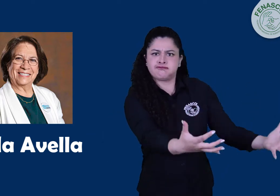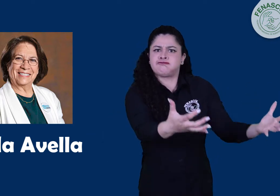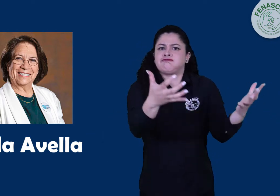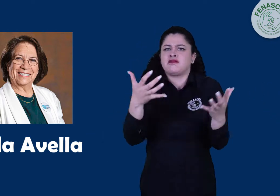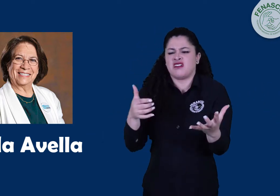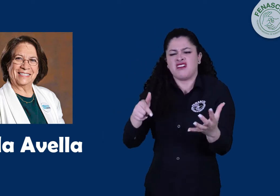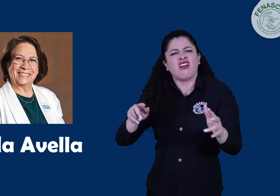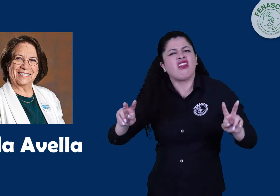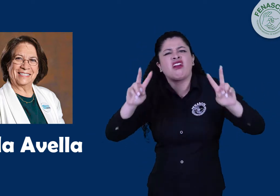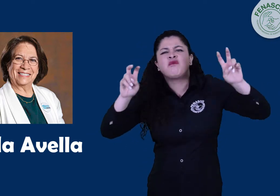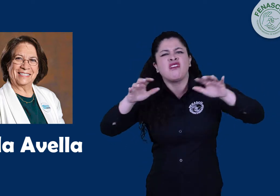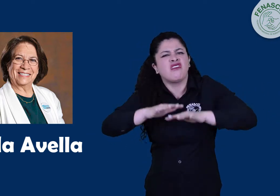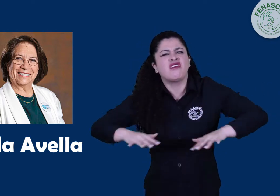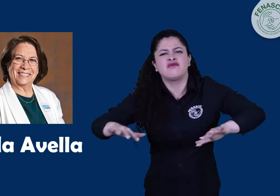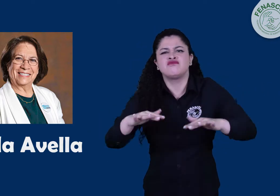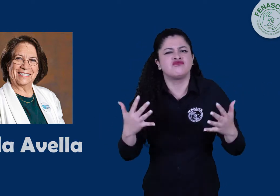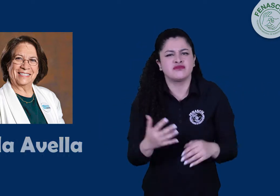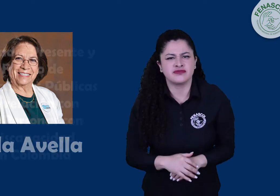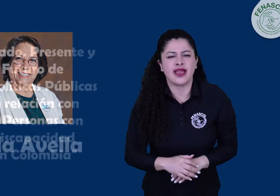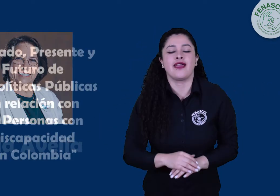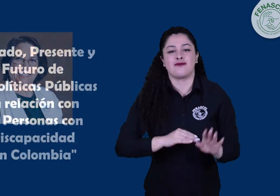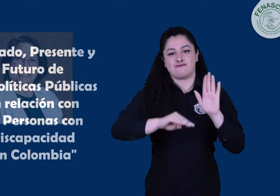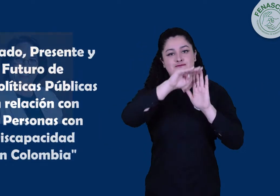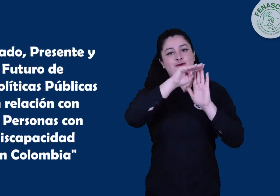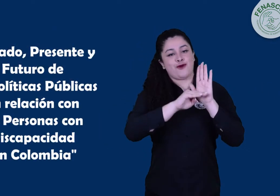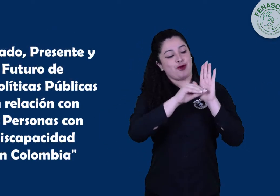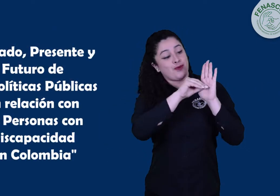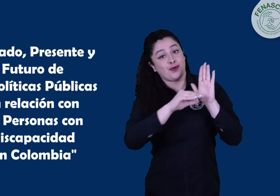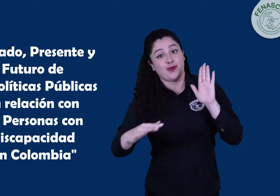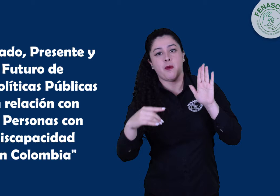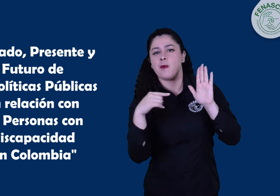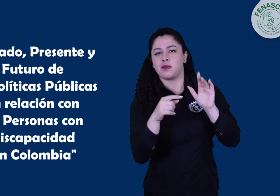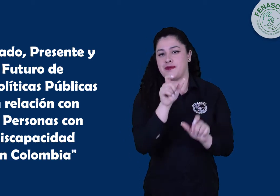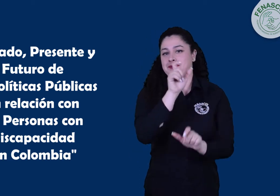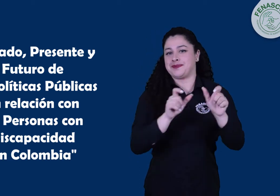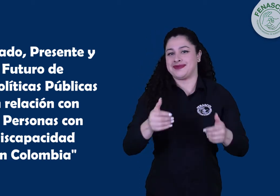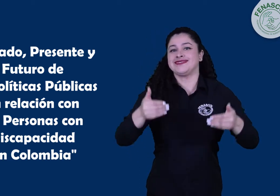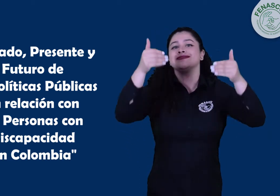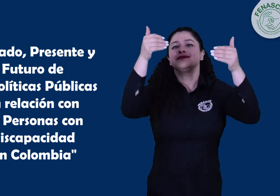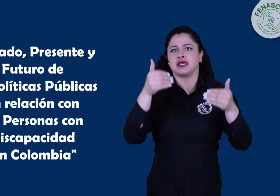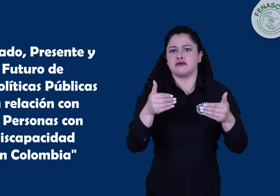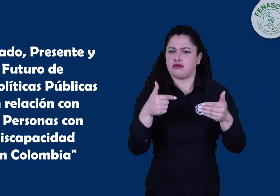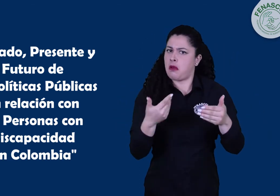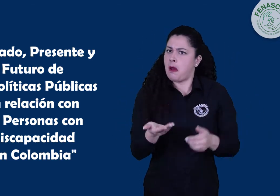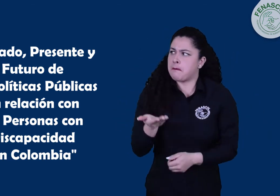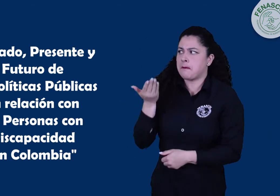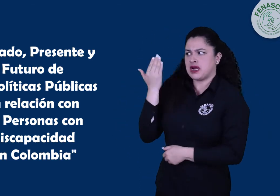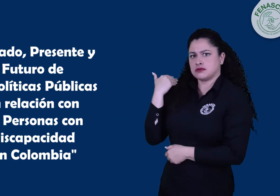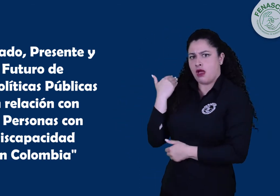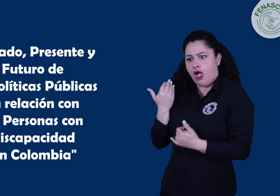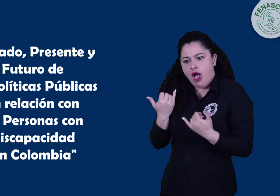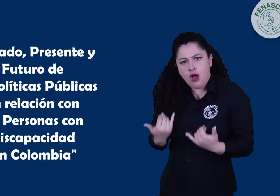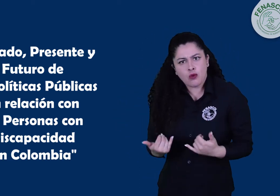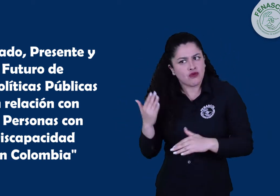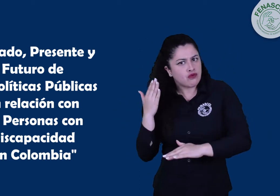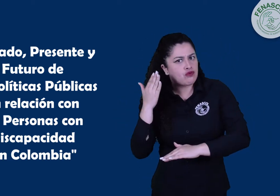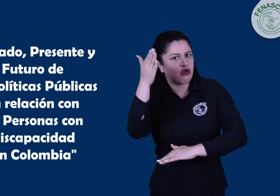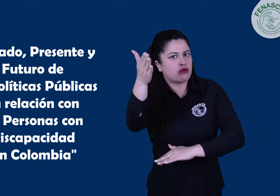realizó una invitación a diferentes personas para hablar sobre el pasado, presente y futuro de las políticas públicas